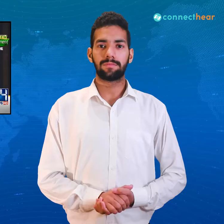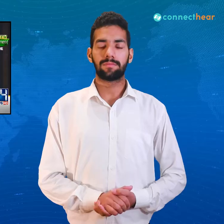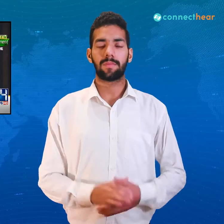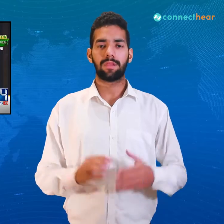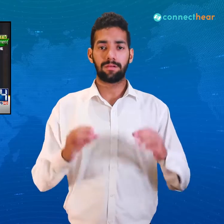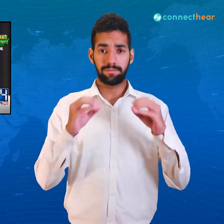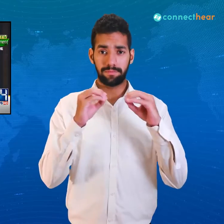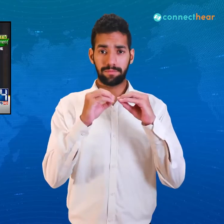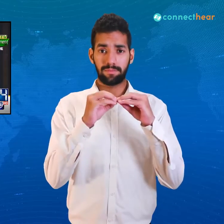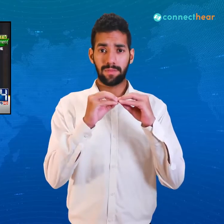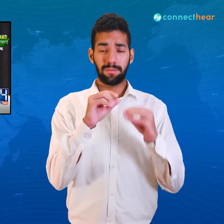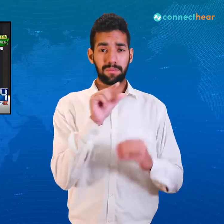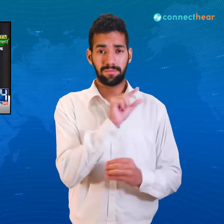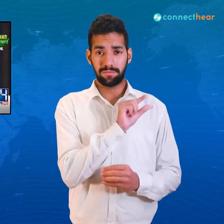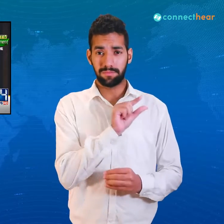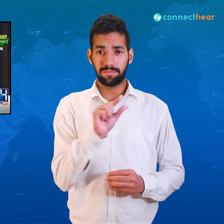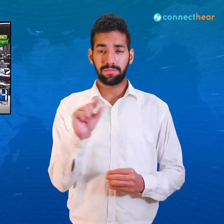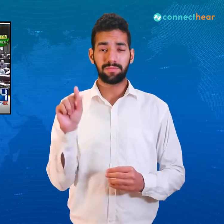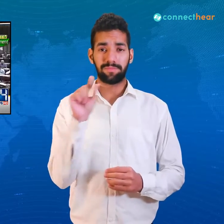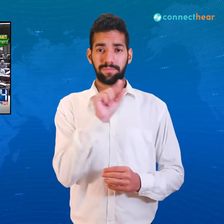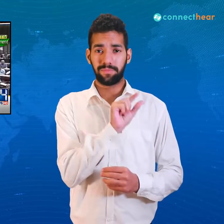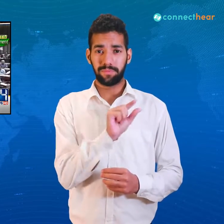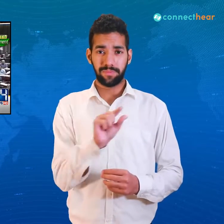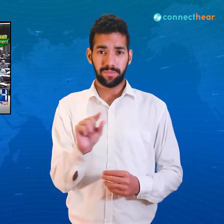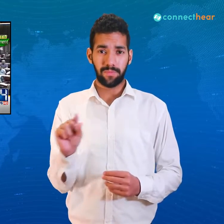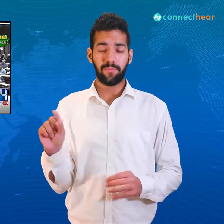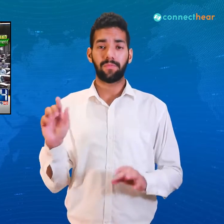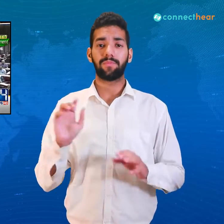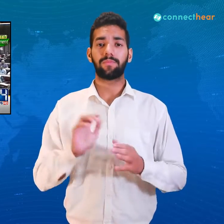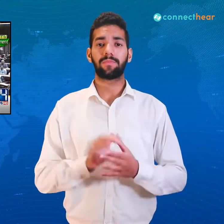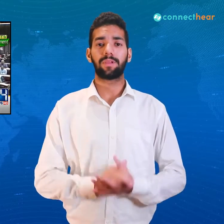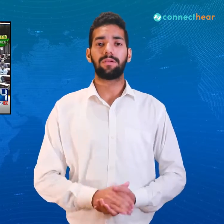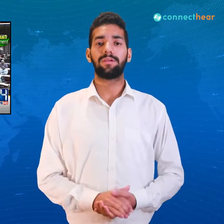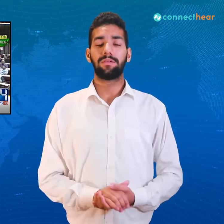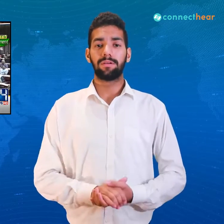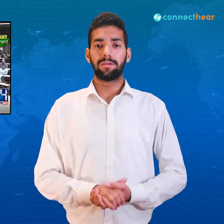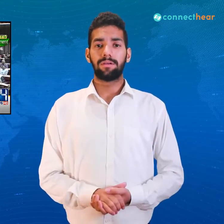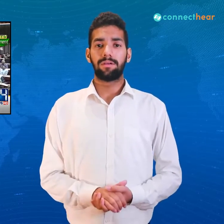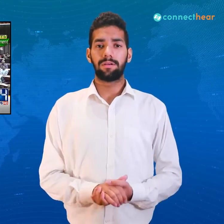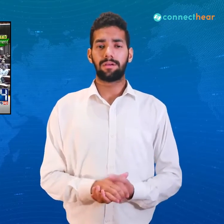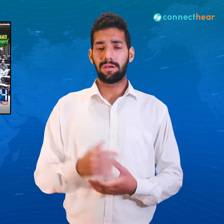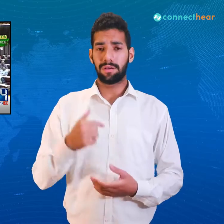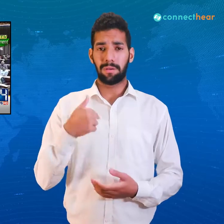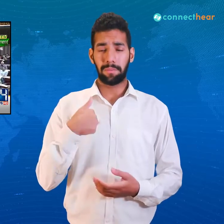بہت شکریہ بسم اللہ الرحمن الرحیم اللہم صلی اللہ وسلم مبارک اللہ سیدنا محمد